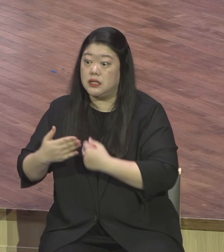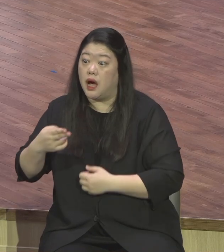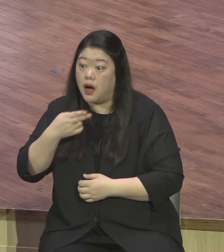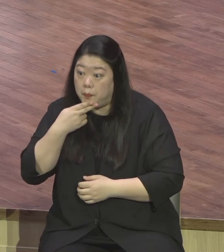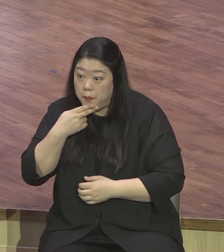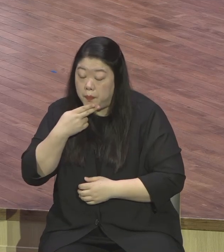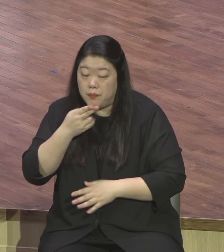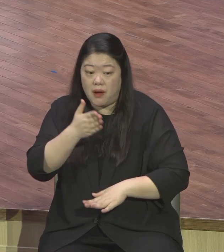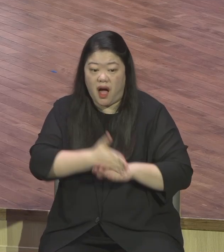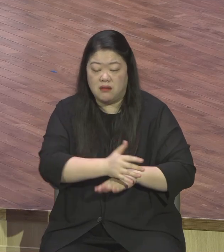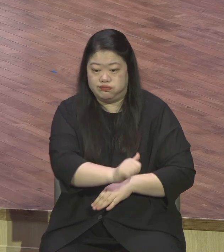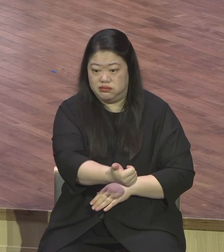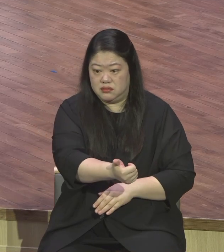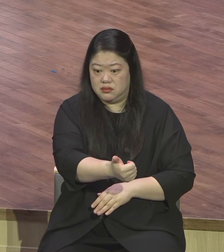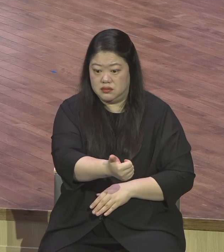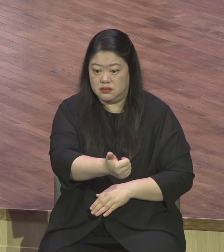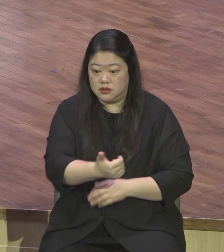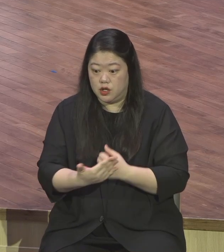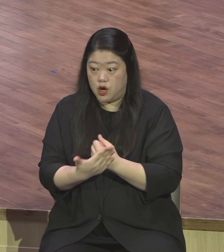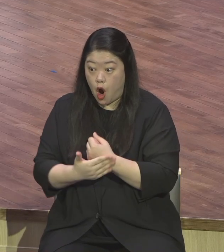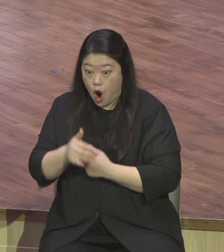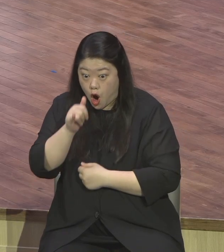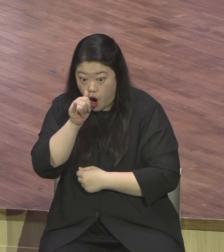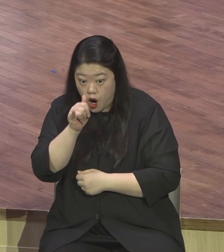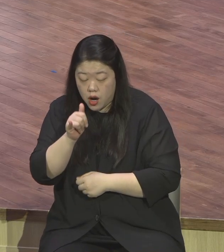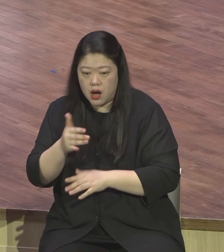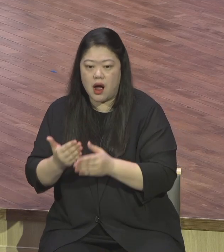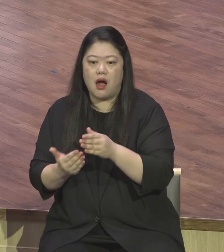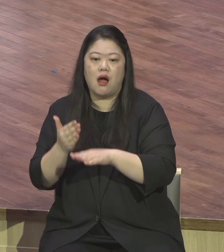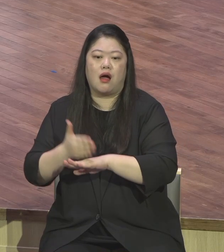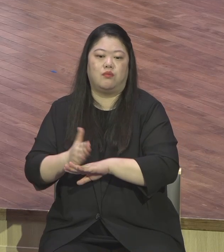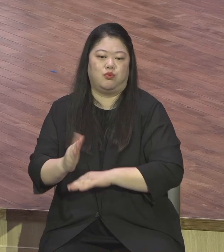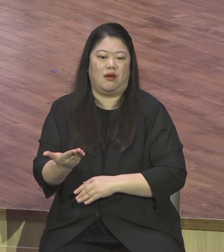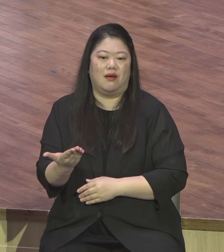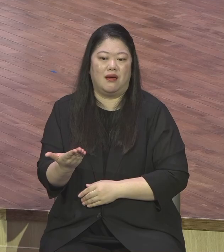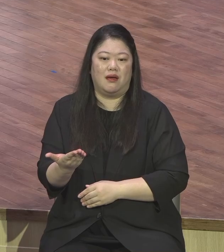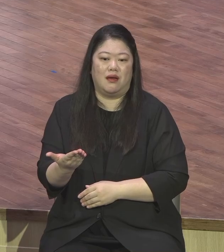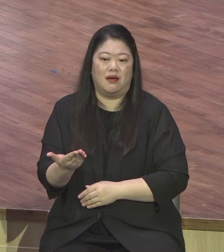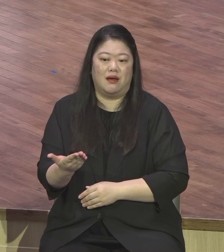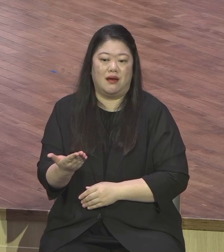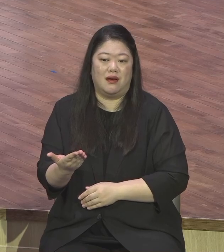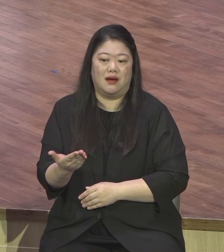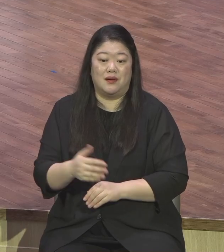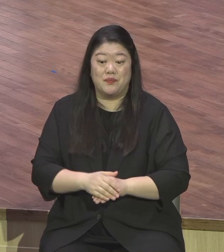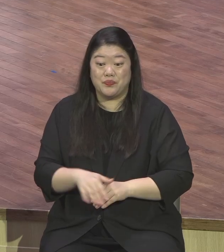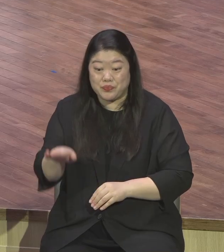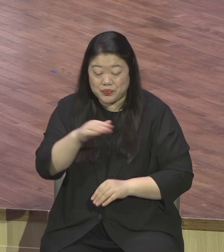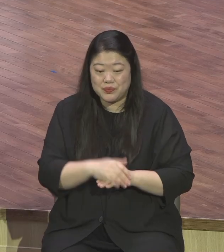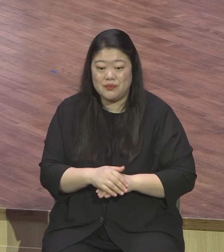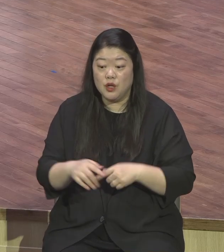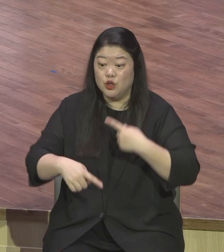사람이 감사를 할 수 있는 세상에도 감사라는 마음 땡큐 많죠 그거하고 다릅니다